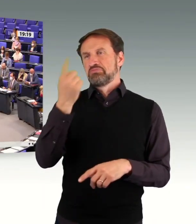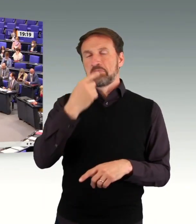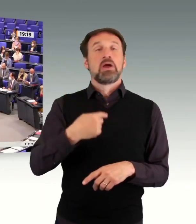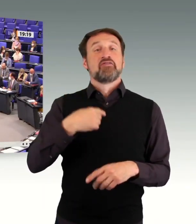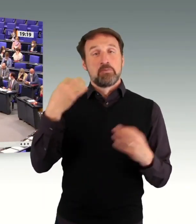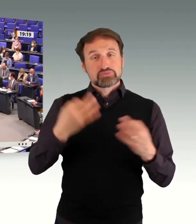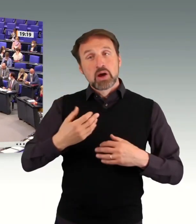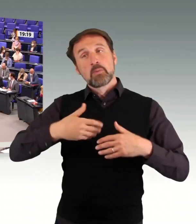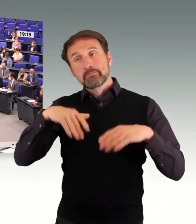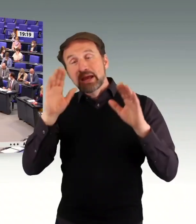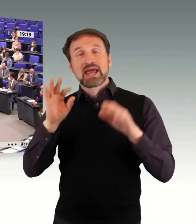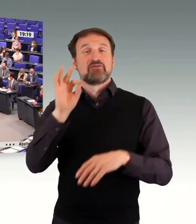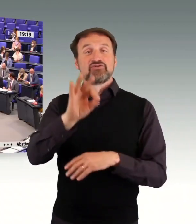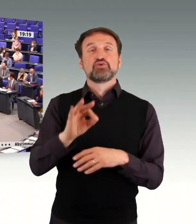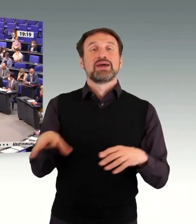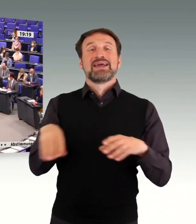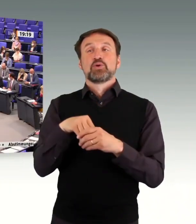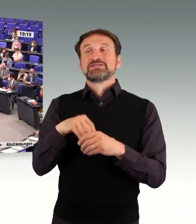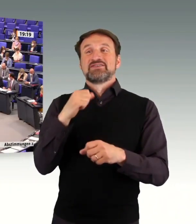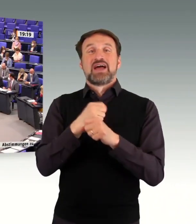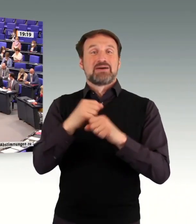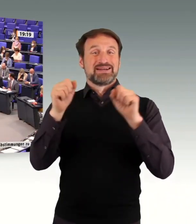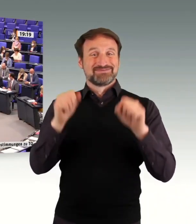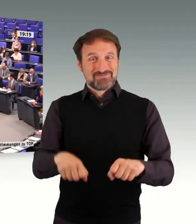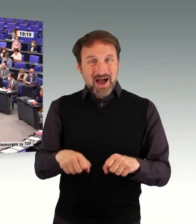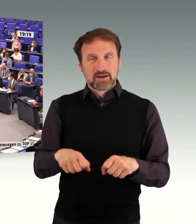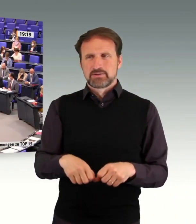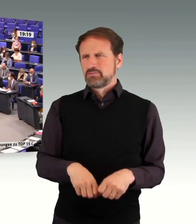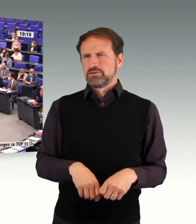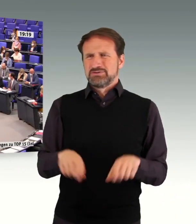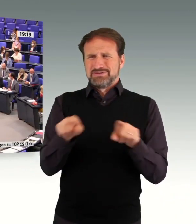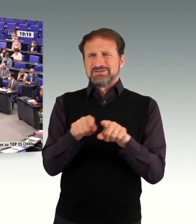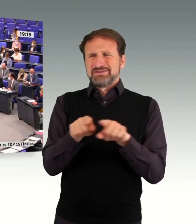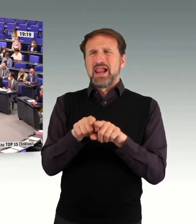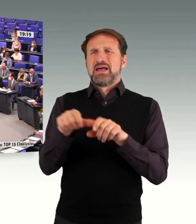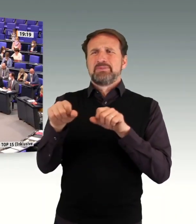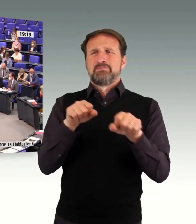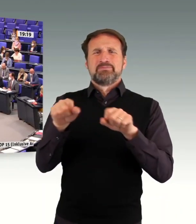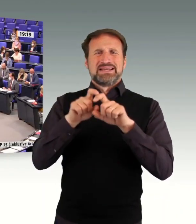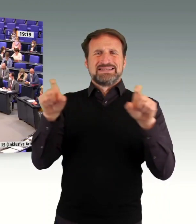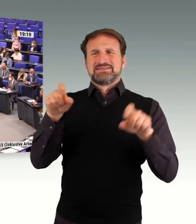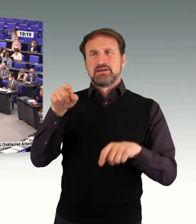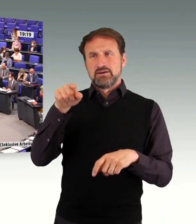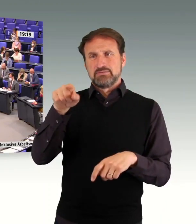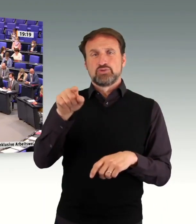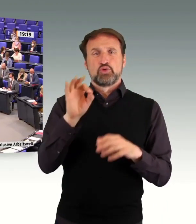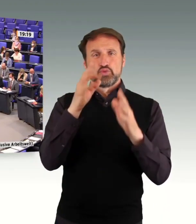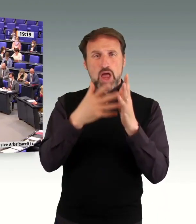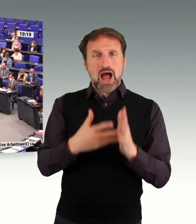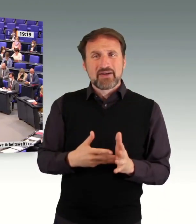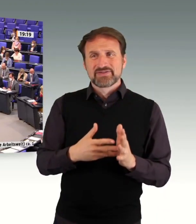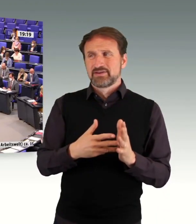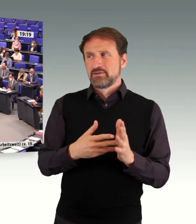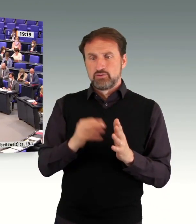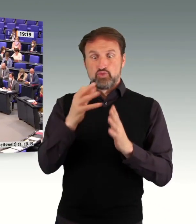Arbeitsmarkt, aber derselbe Minister, Gutachten, das immerhin 700.000 Euro